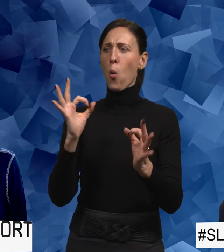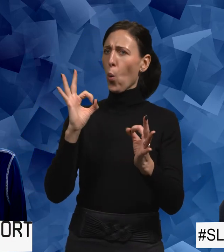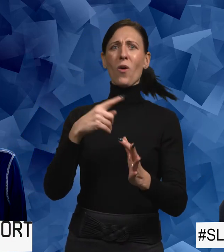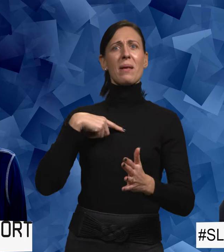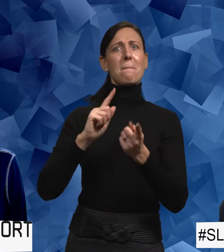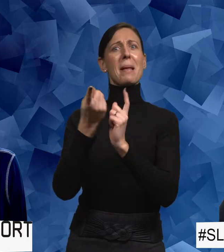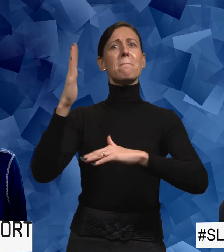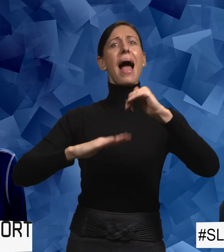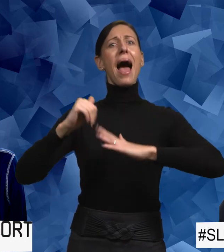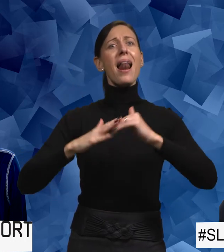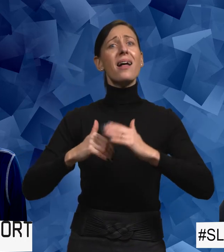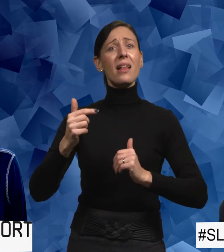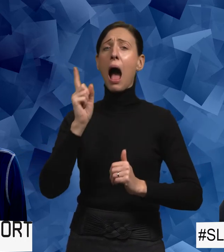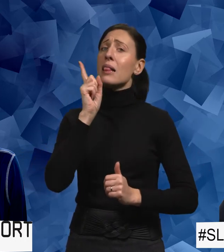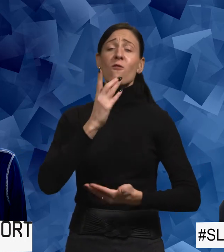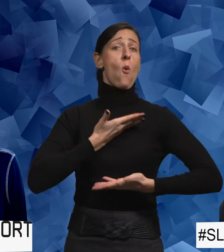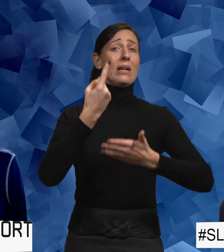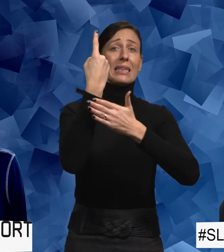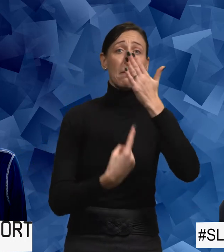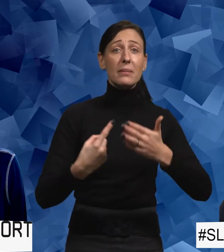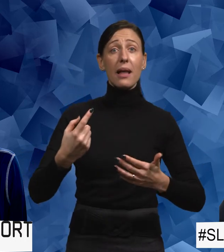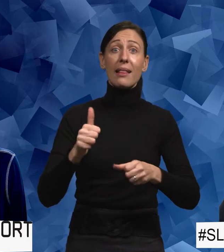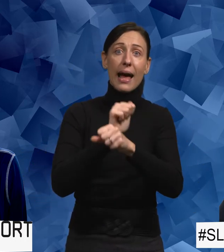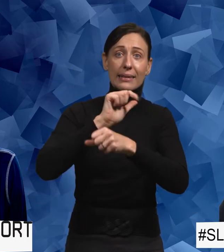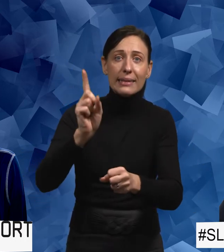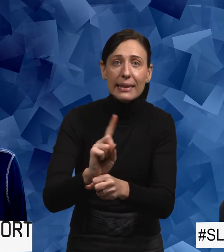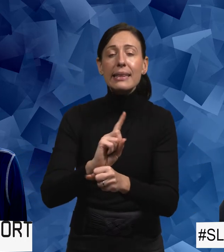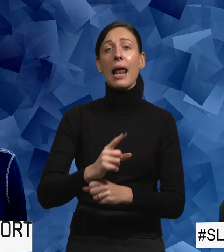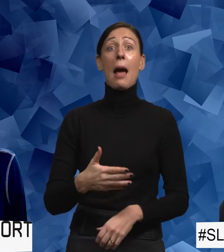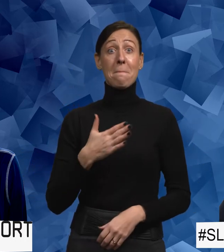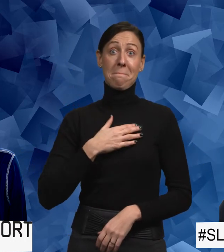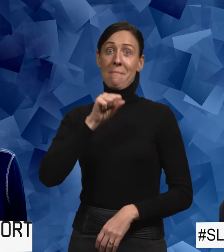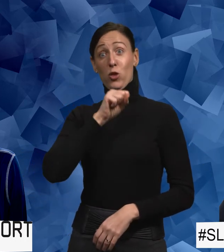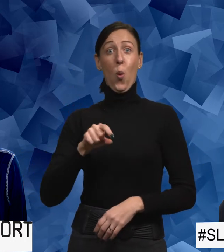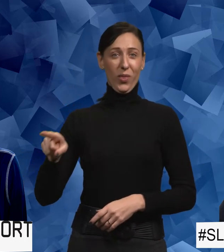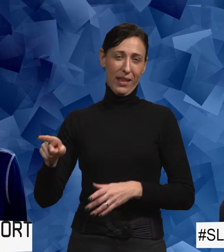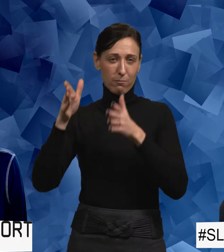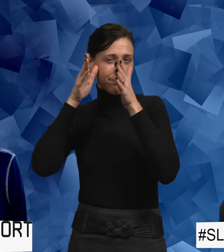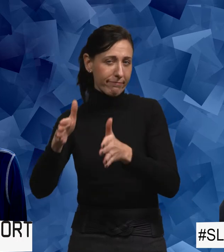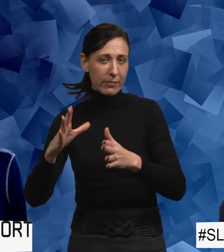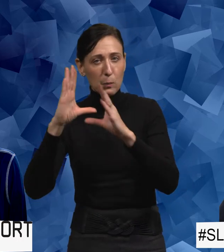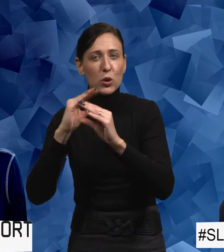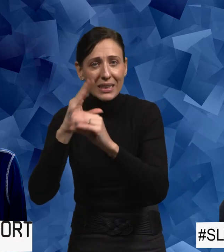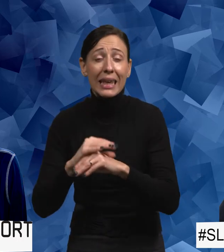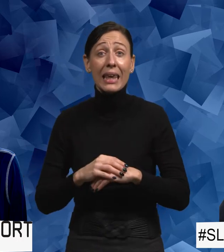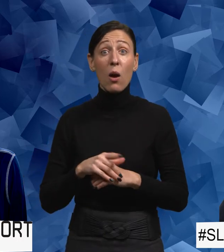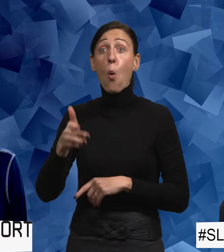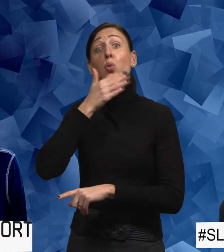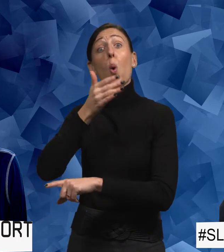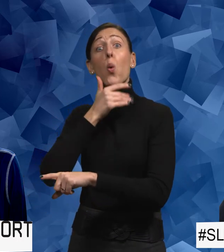du behandlad så i din, alltid sämsta träningstiderna. Det är en som min dotter som håller på med musik när hon